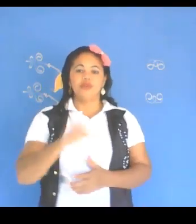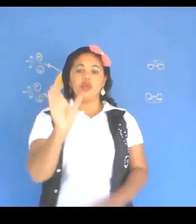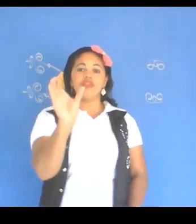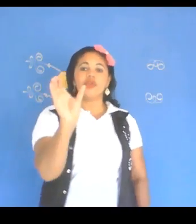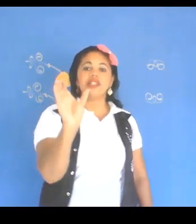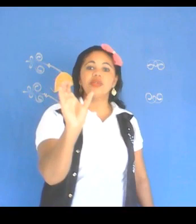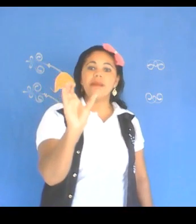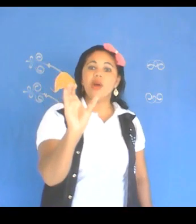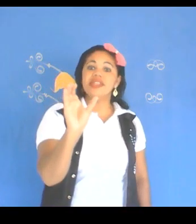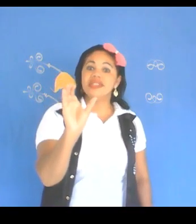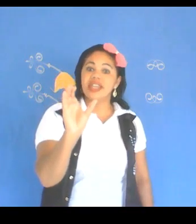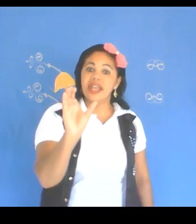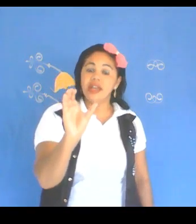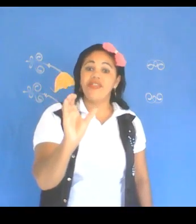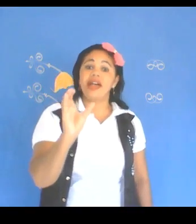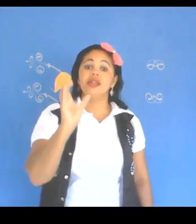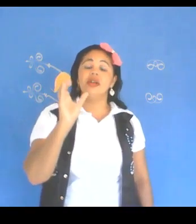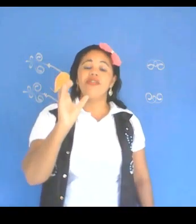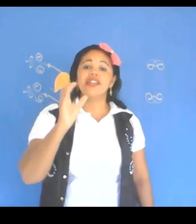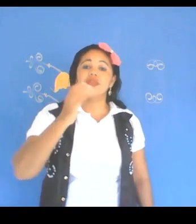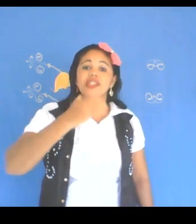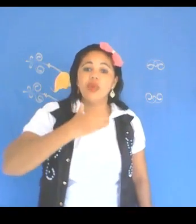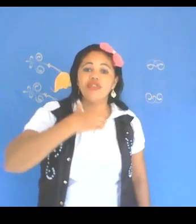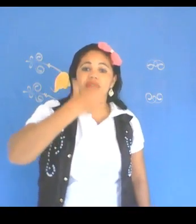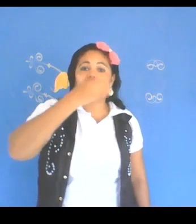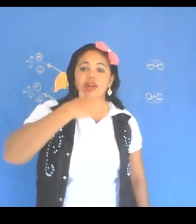configuração da mão em C, façam esse movimento, ó,